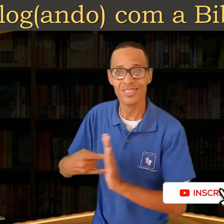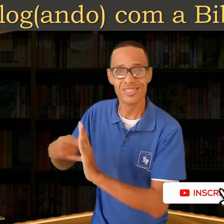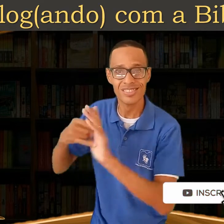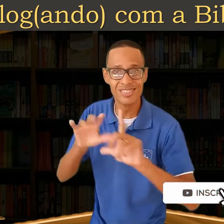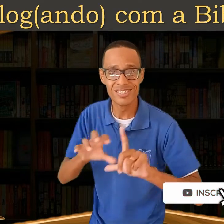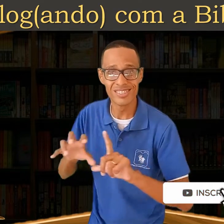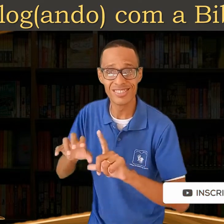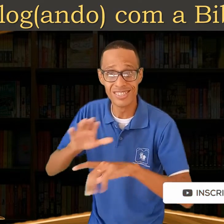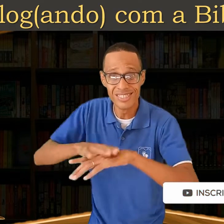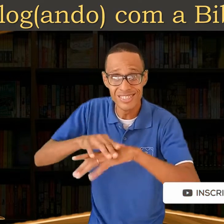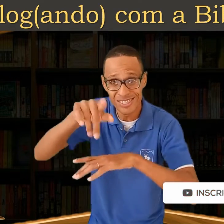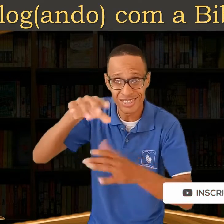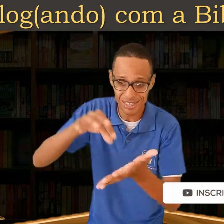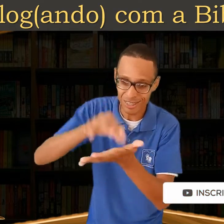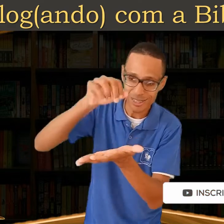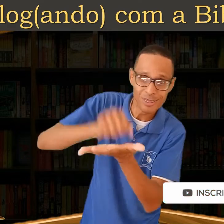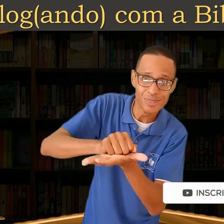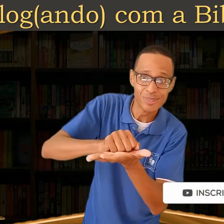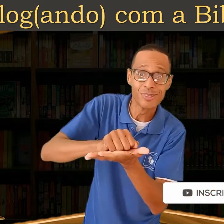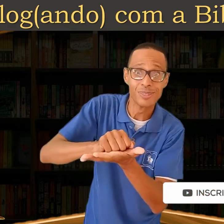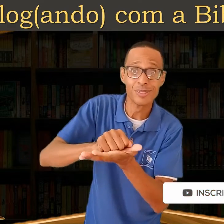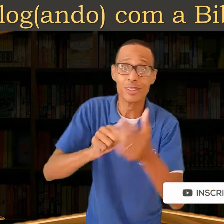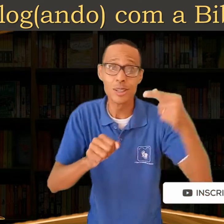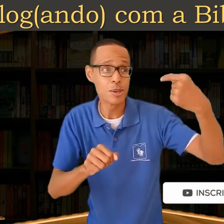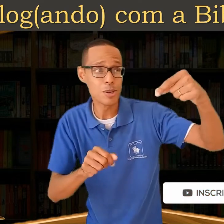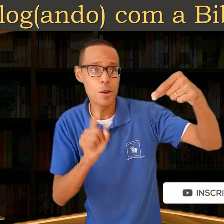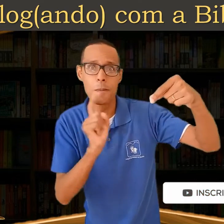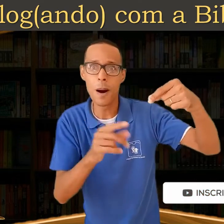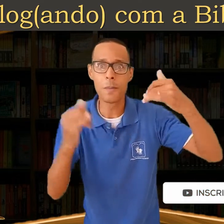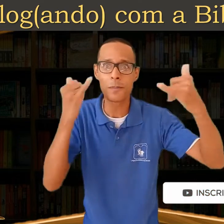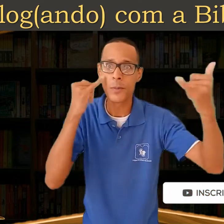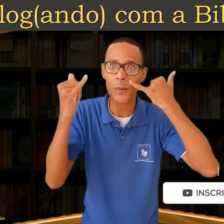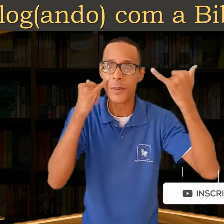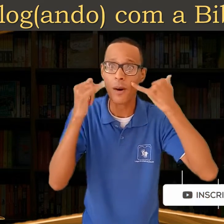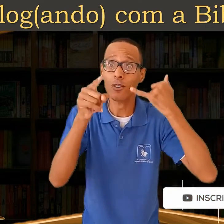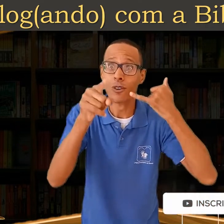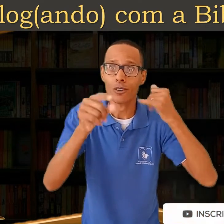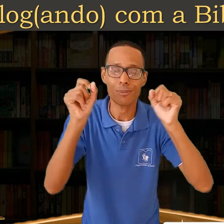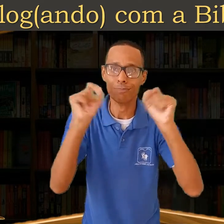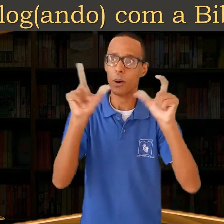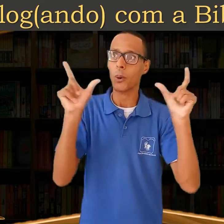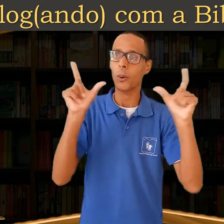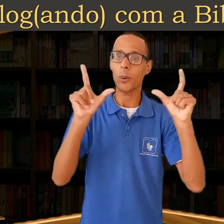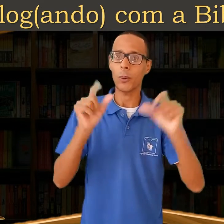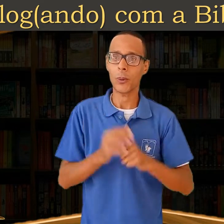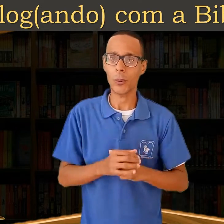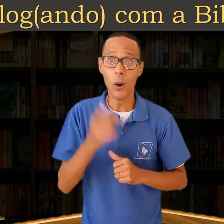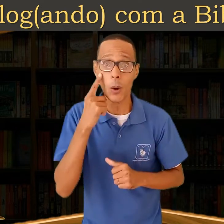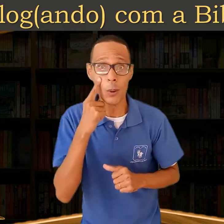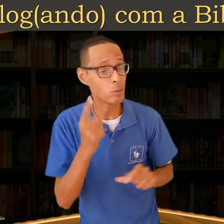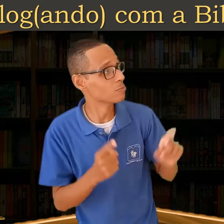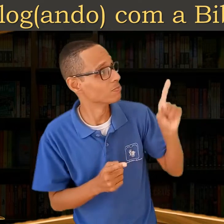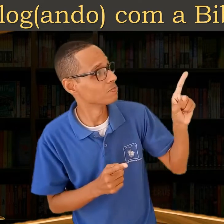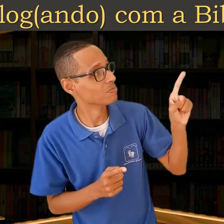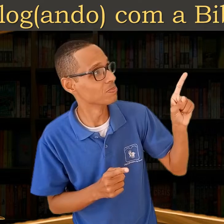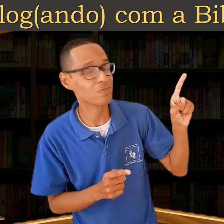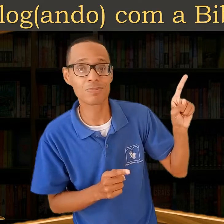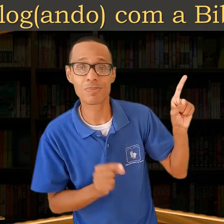inscreva-se e já ative o sininho de notificações. Neste card aqui acima, você vai encontrar a